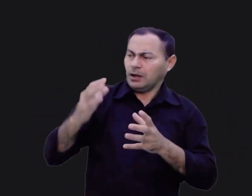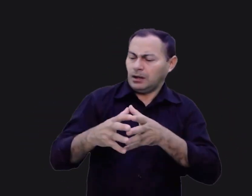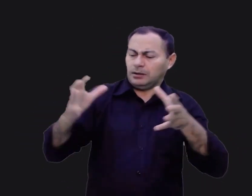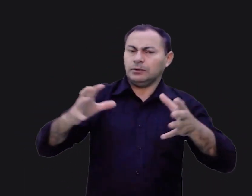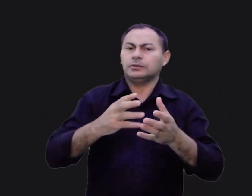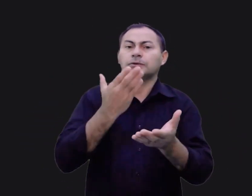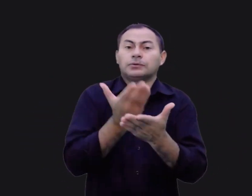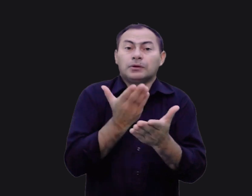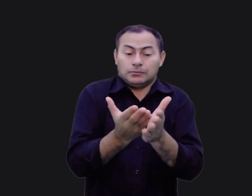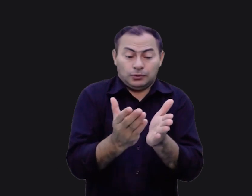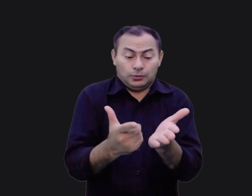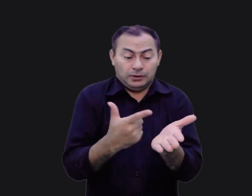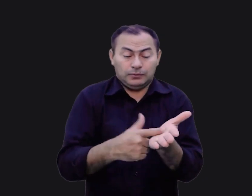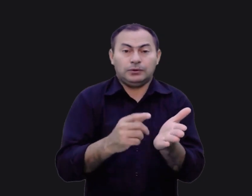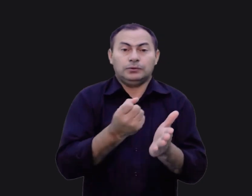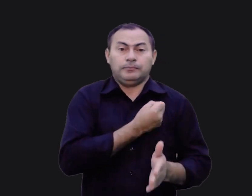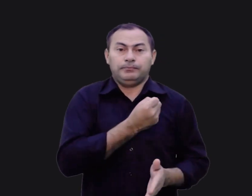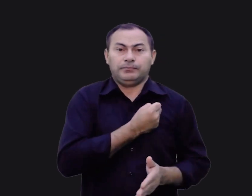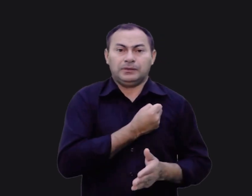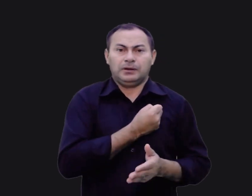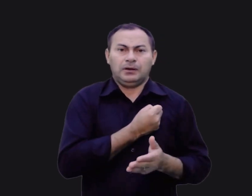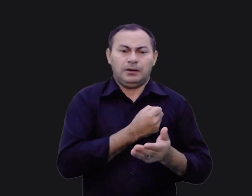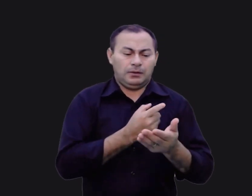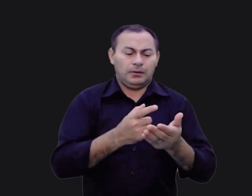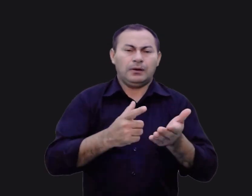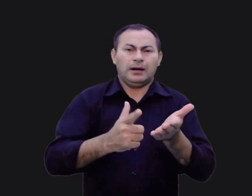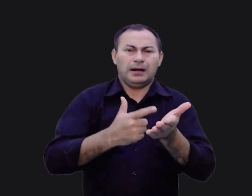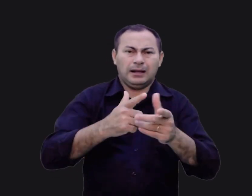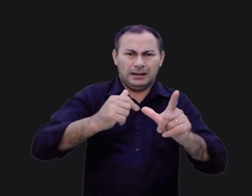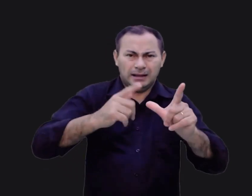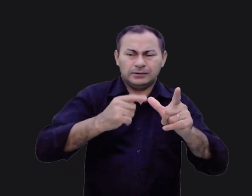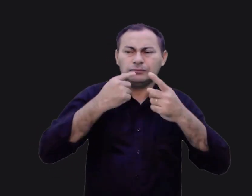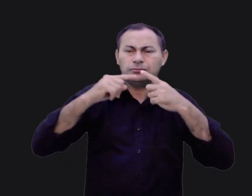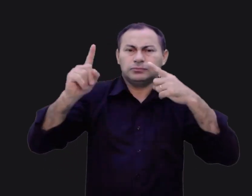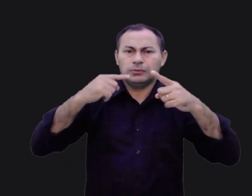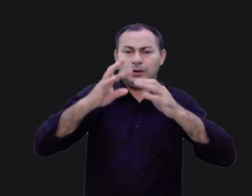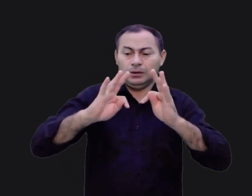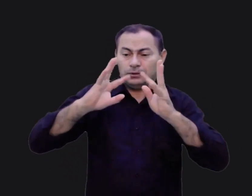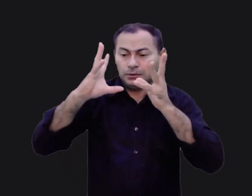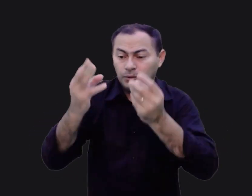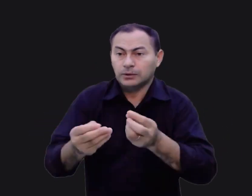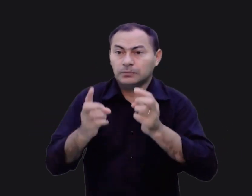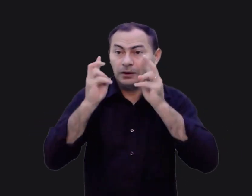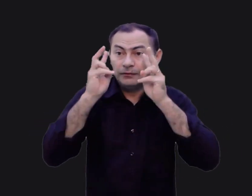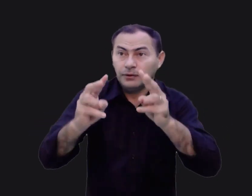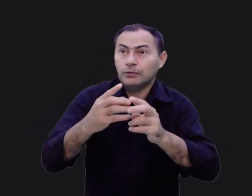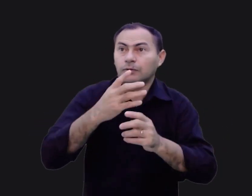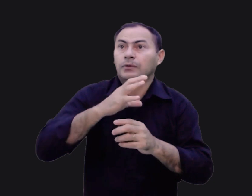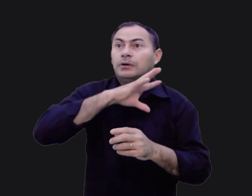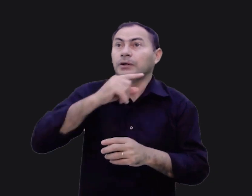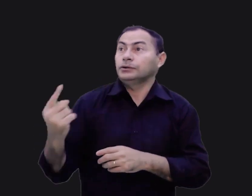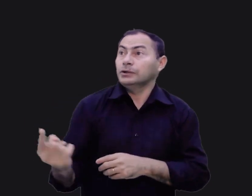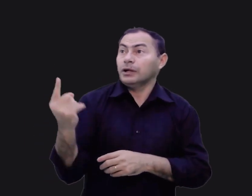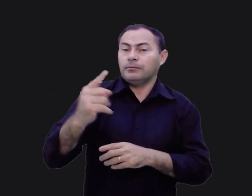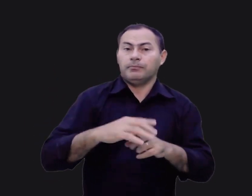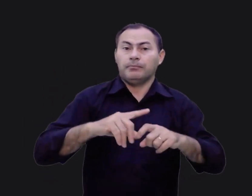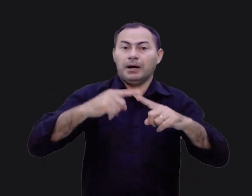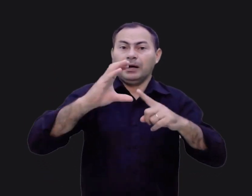estudamos o livro de números. A letra de um antigo hino ilustra isso. Todos viram os gigantes, mas Caleb?